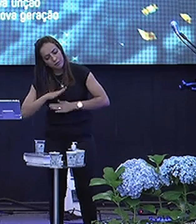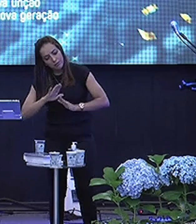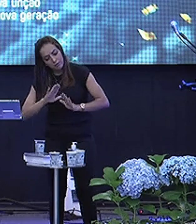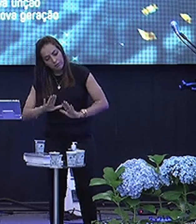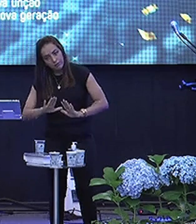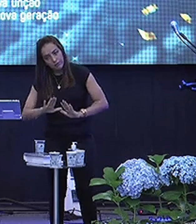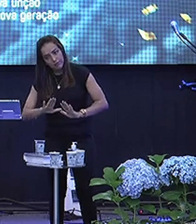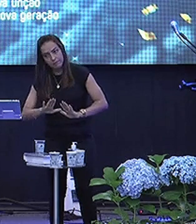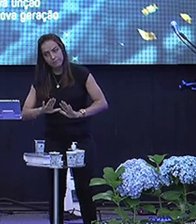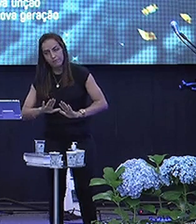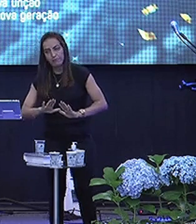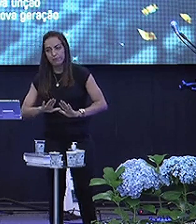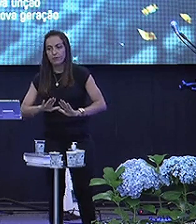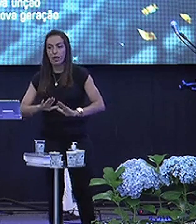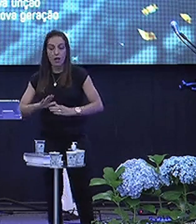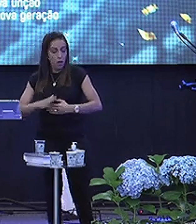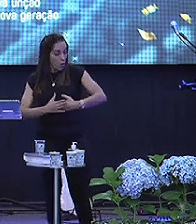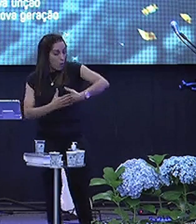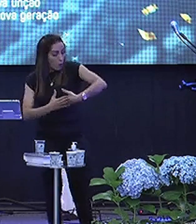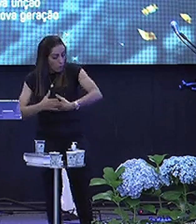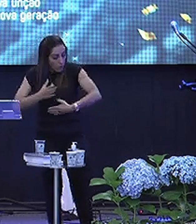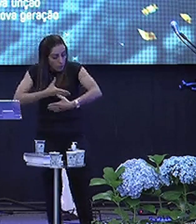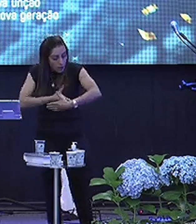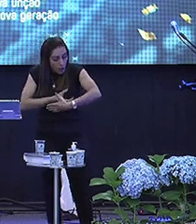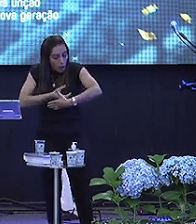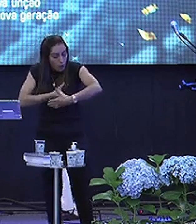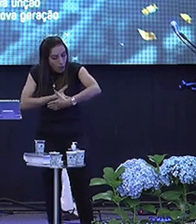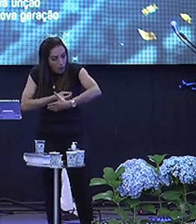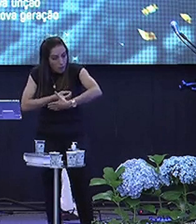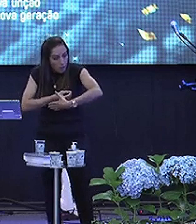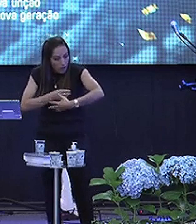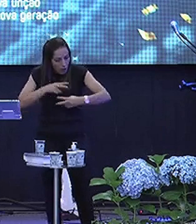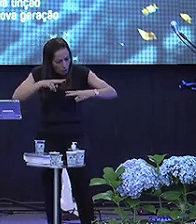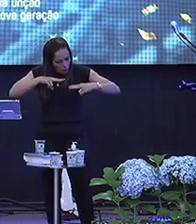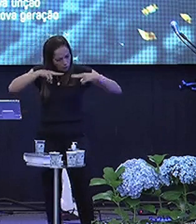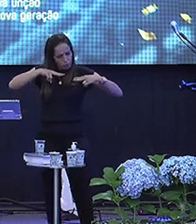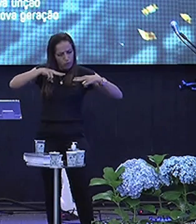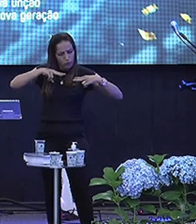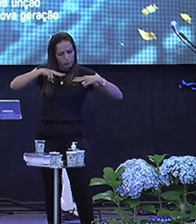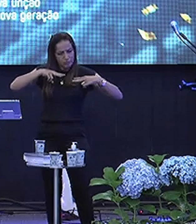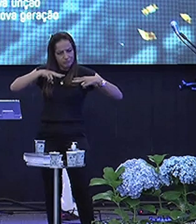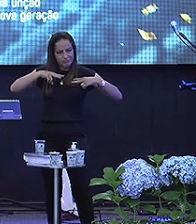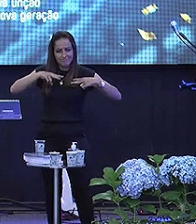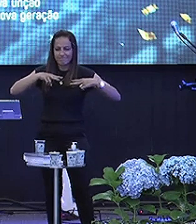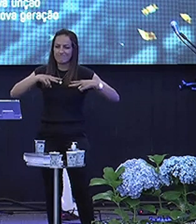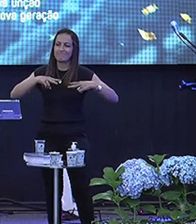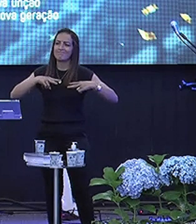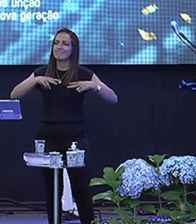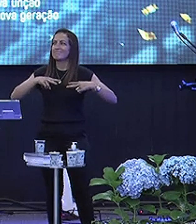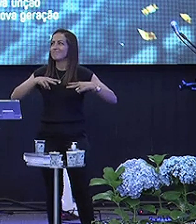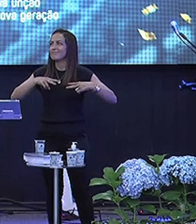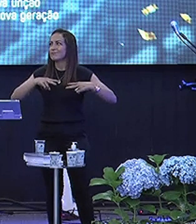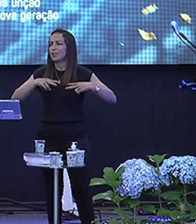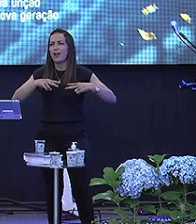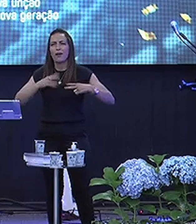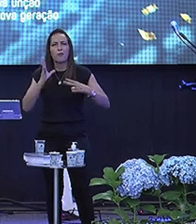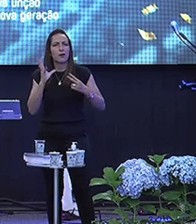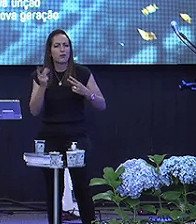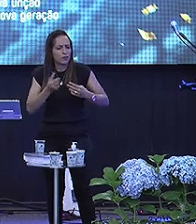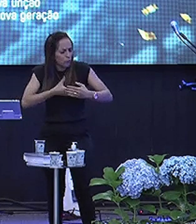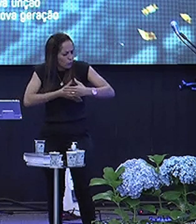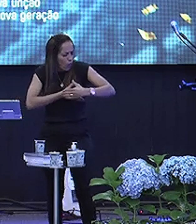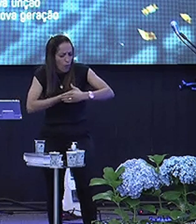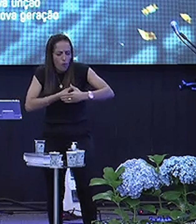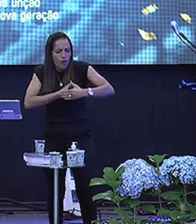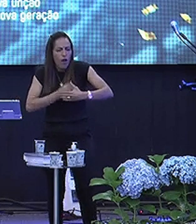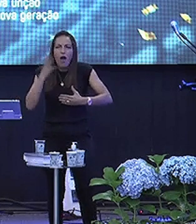Agora nenhum bebê Ao mamar Olha para a mãe E fala assim Mãe Obrigado Mãe Que peito maravilhoso